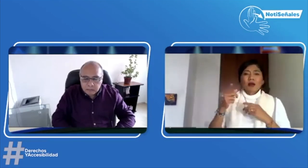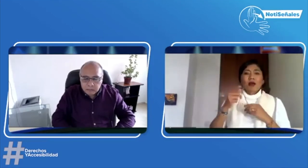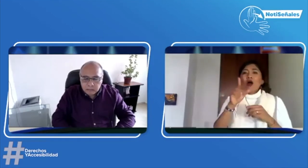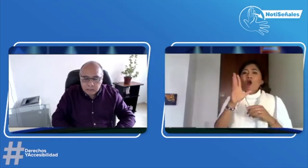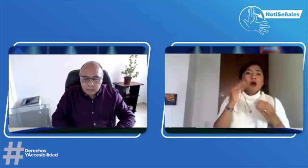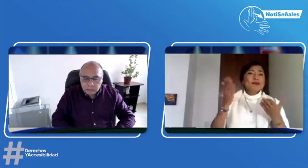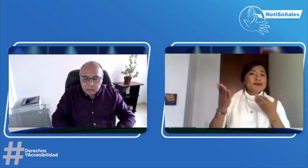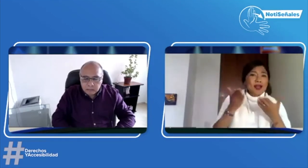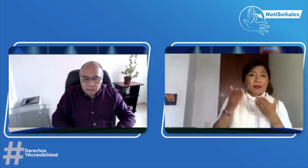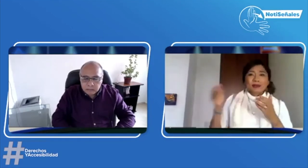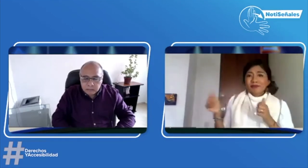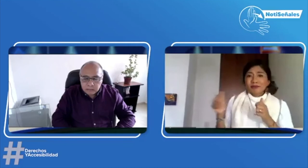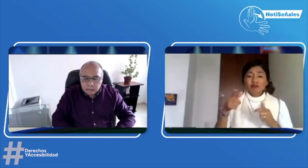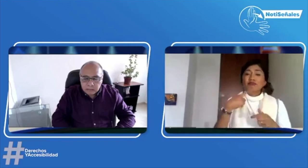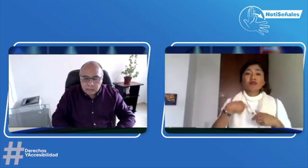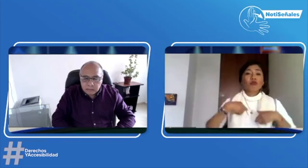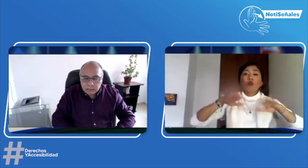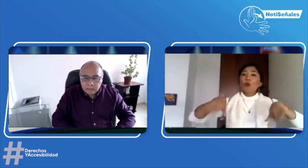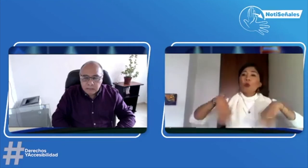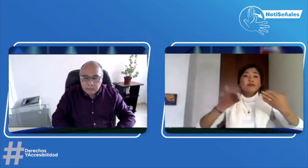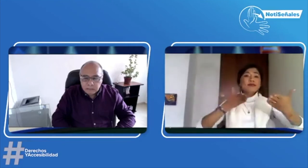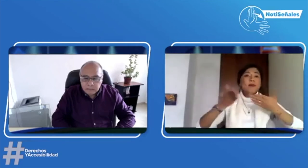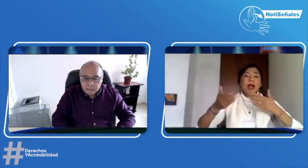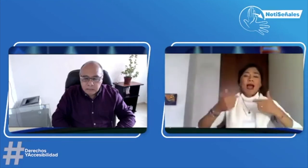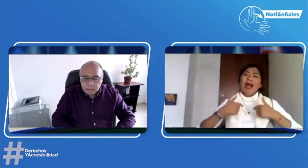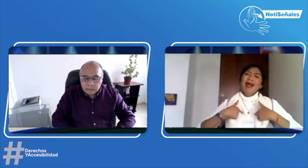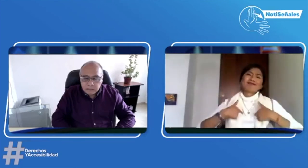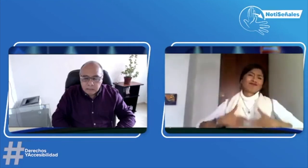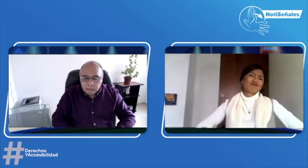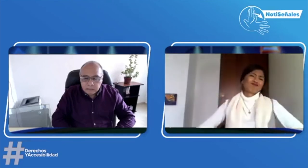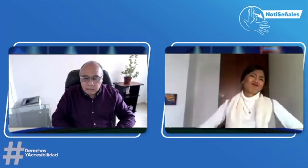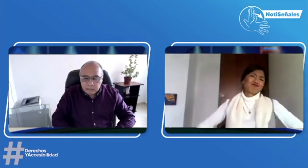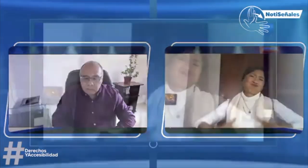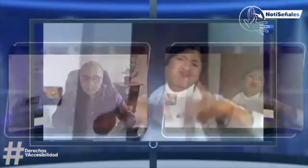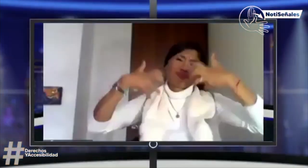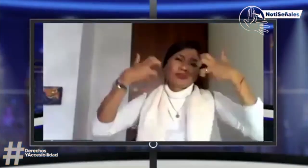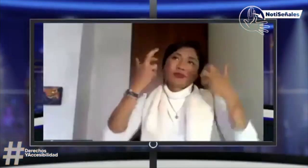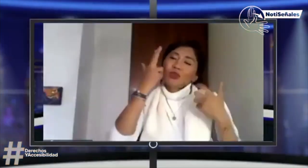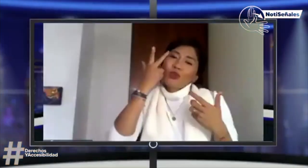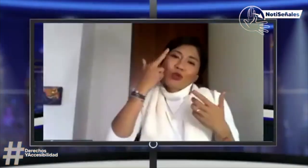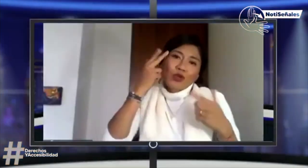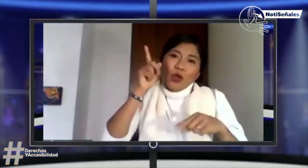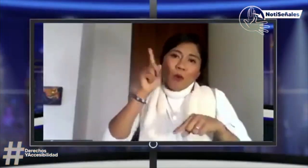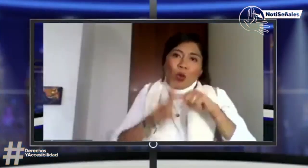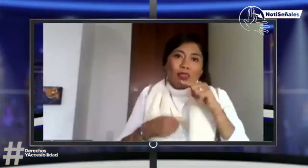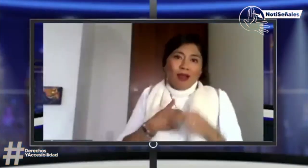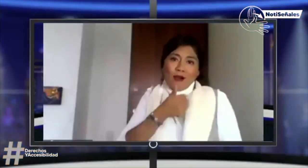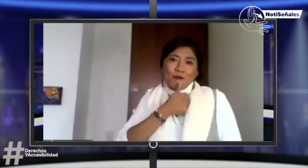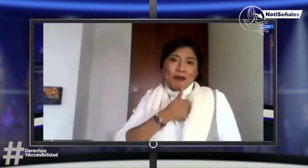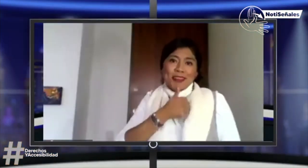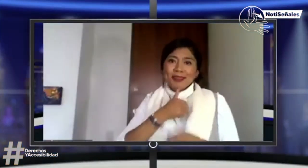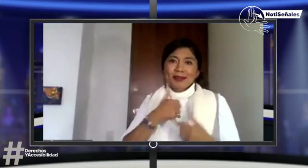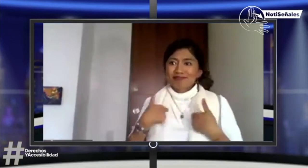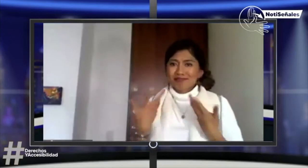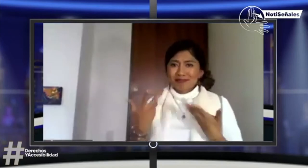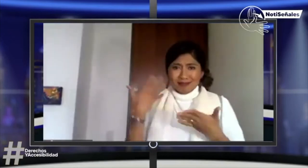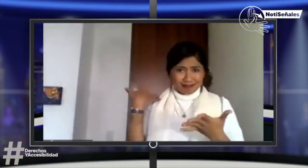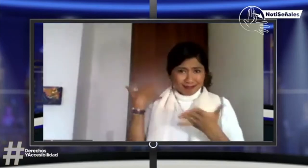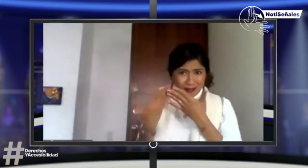oyente con la que yo estuve hablando, que me decía que no había servicio de interpretación y que no iba a haber servicio de interpretación. Yo obviamente me molesté mucho. Yo no me podía